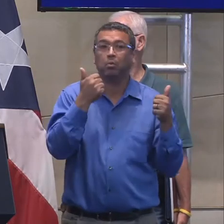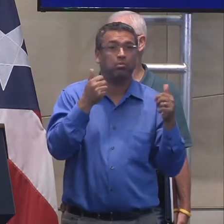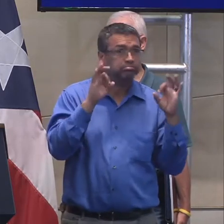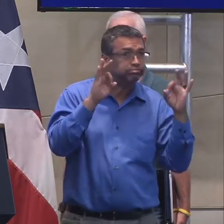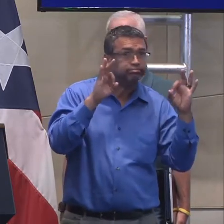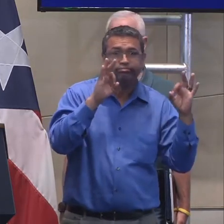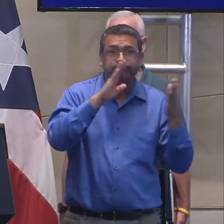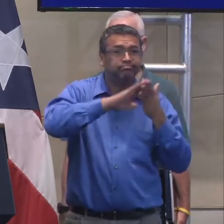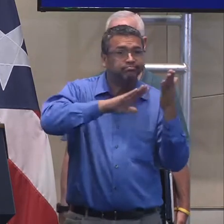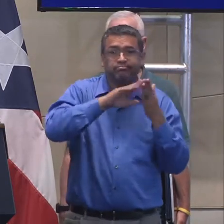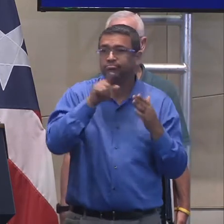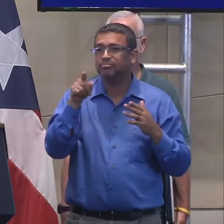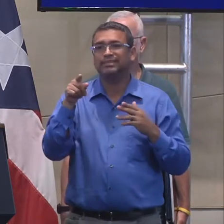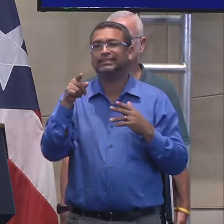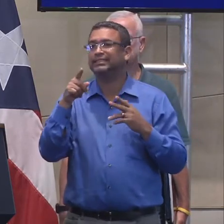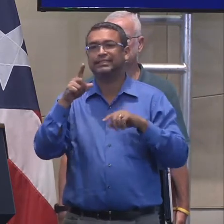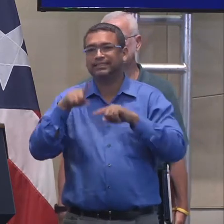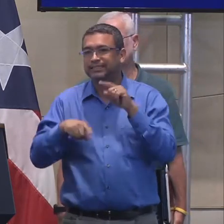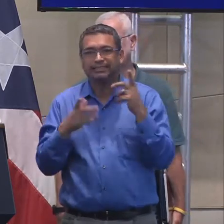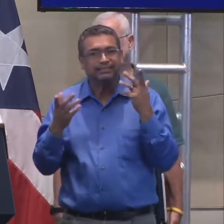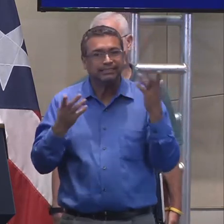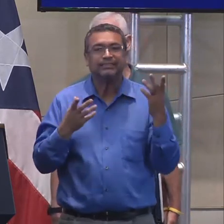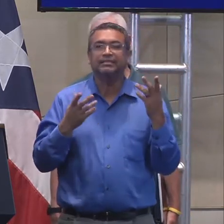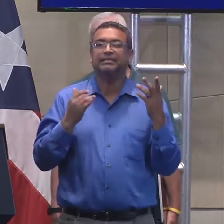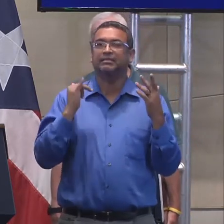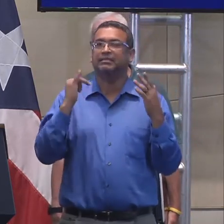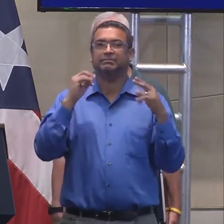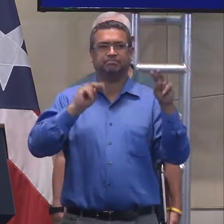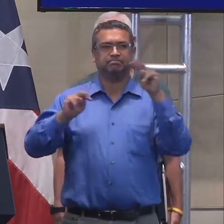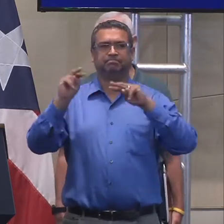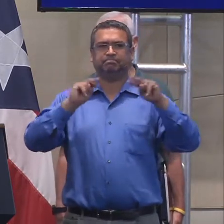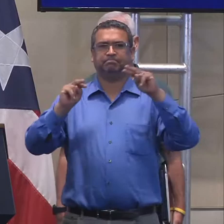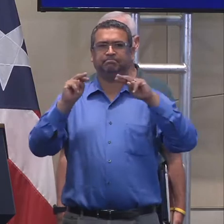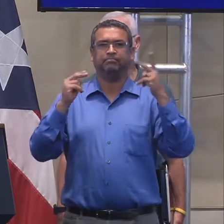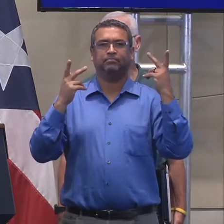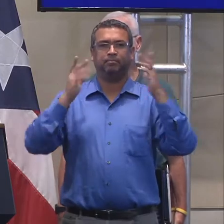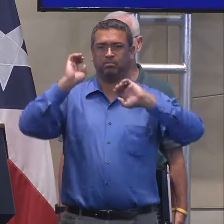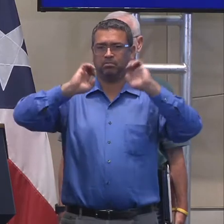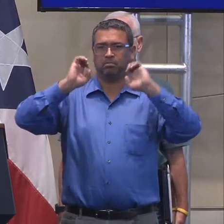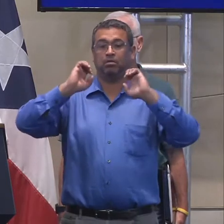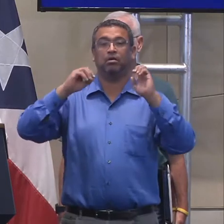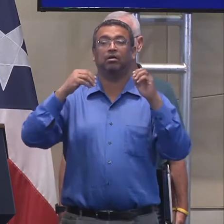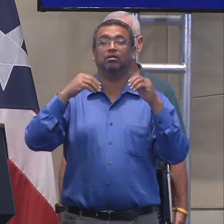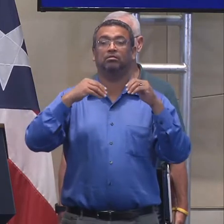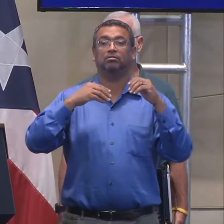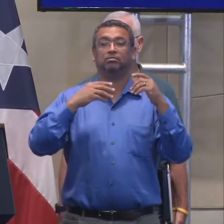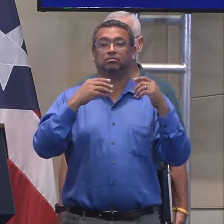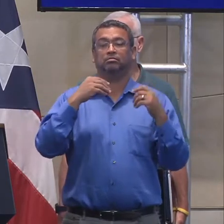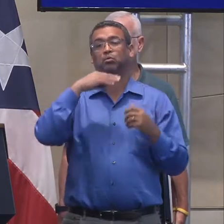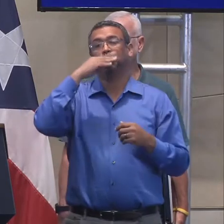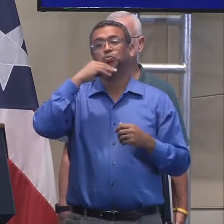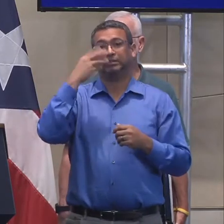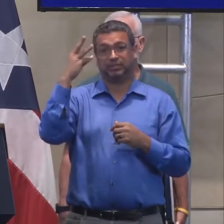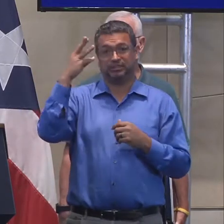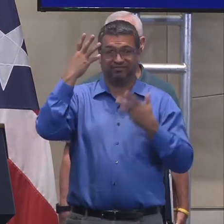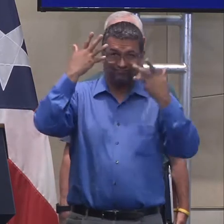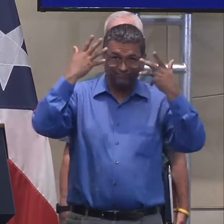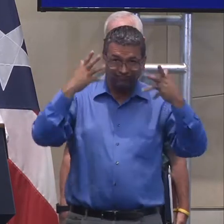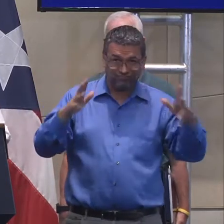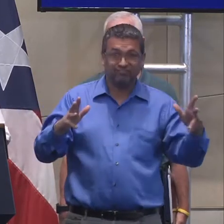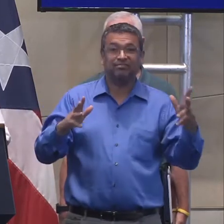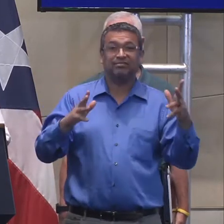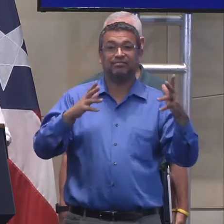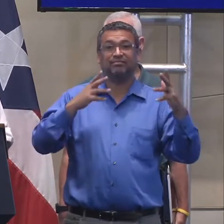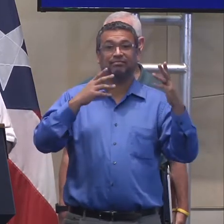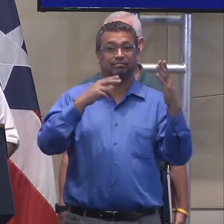pueden operar, y comenzar a terminar esa evaluación el 16 de octubre, para que entonces el 23